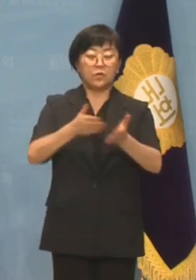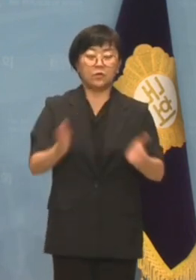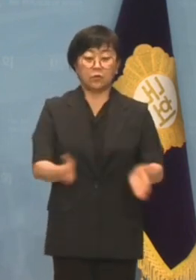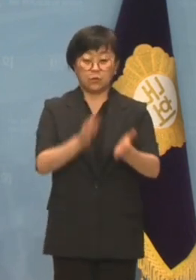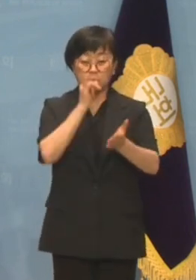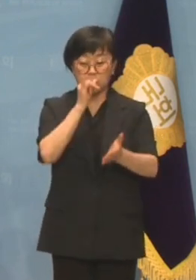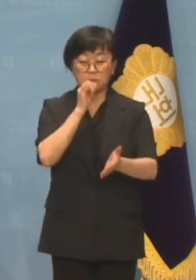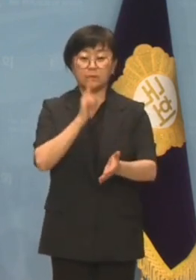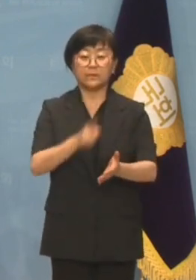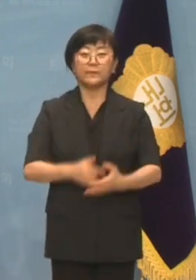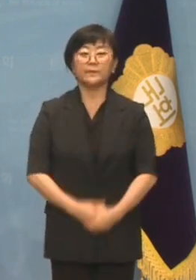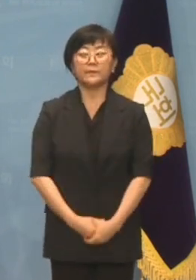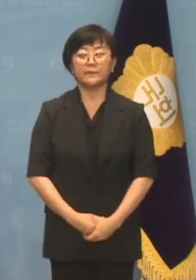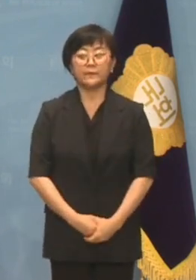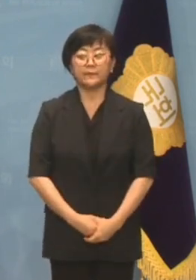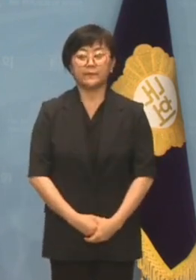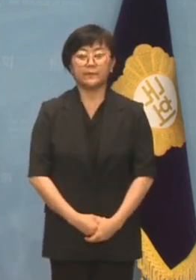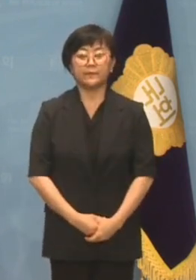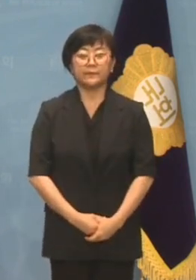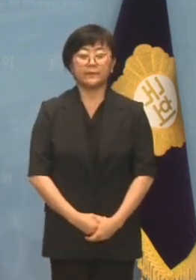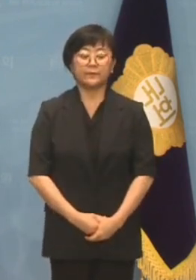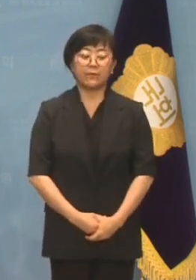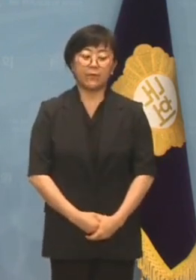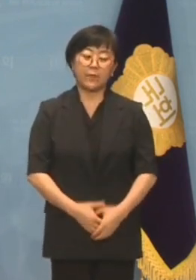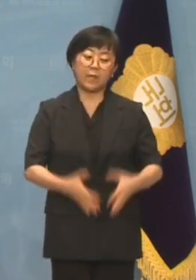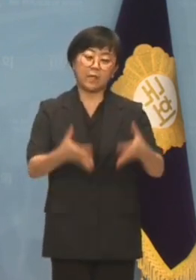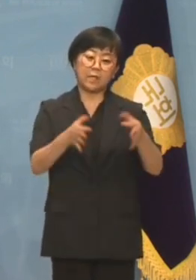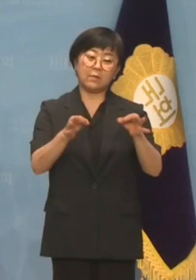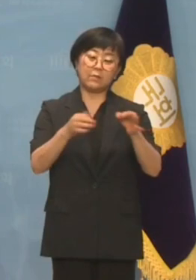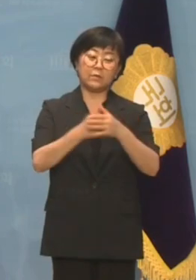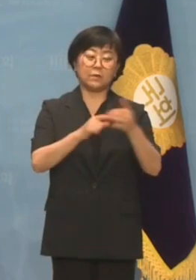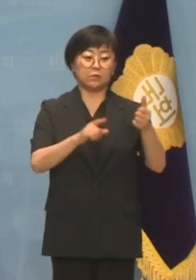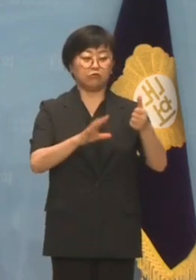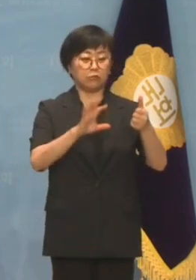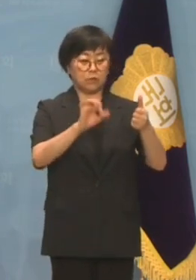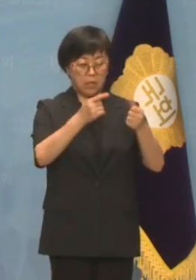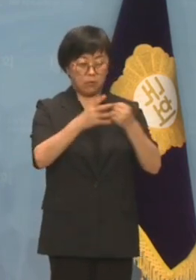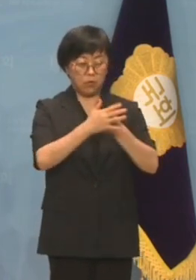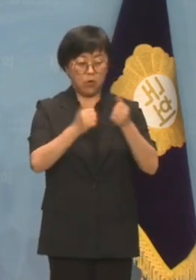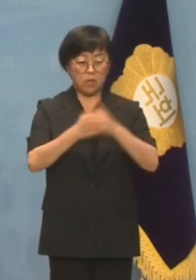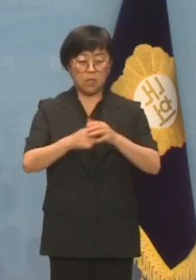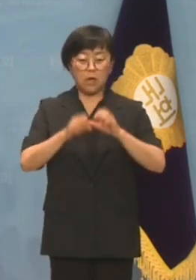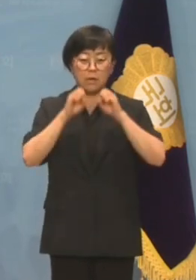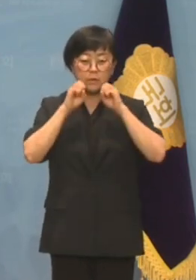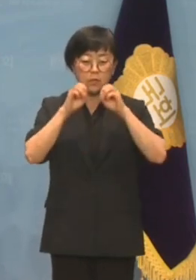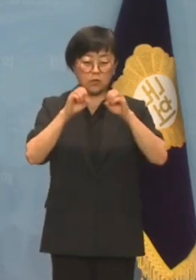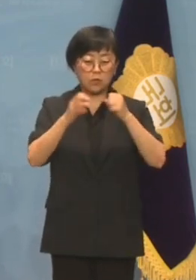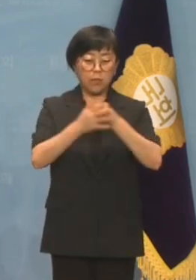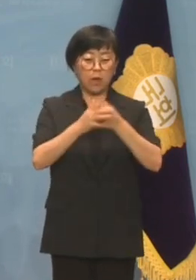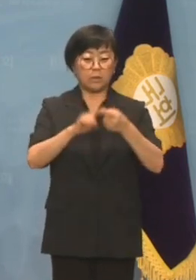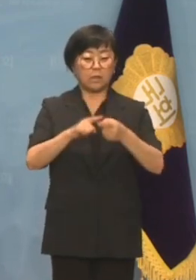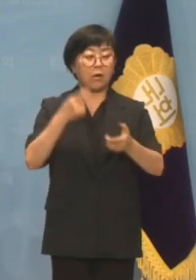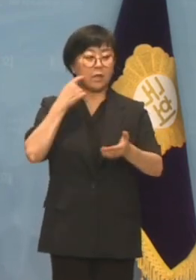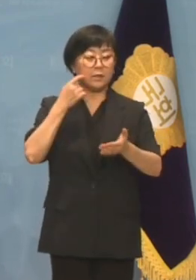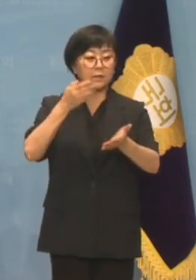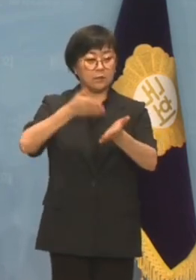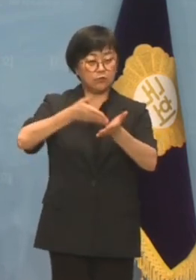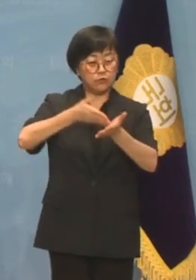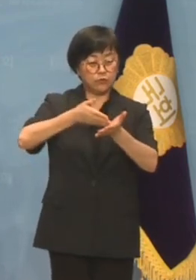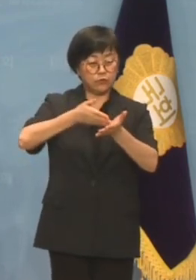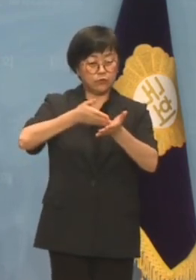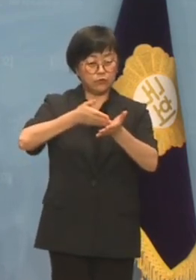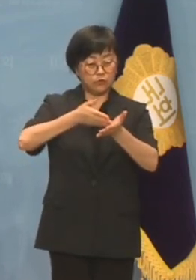선동을 하는 것 아닌지 모르겠습니다. 김 의원은 저급한 선전선동과 가짜뉴스 생산을